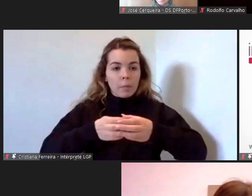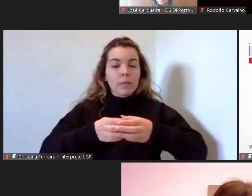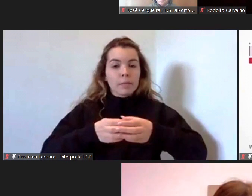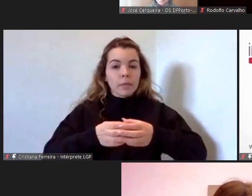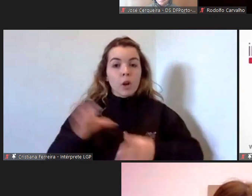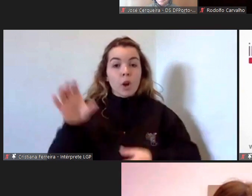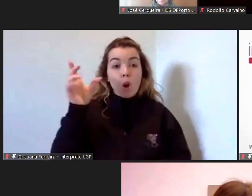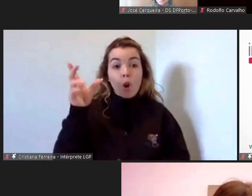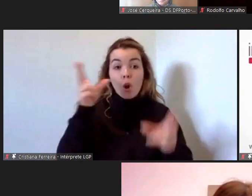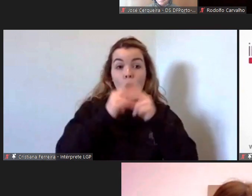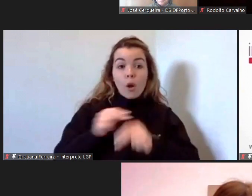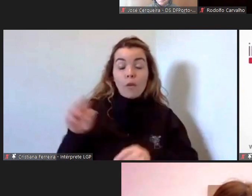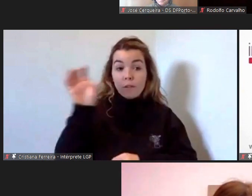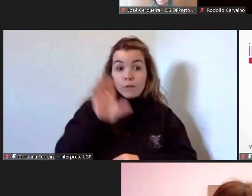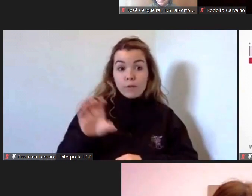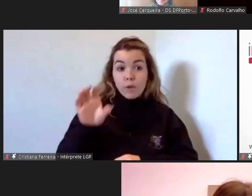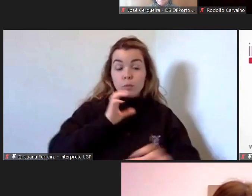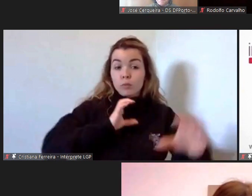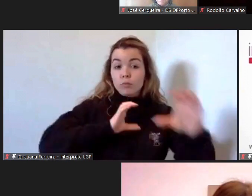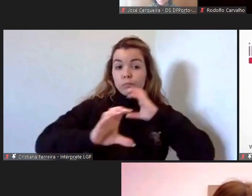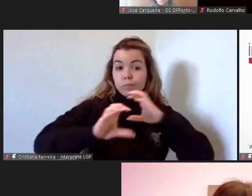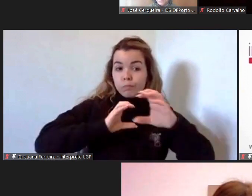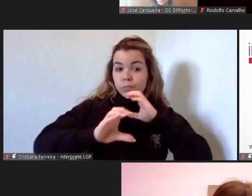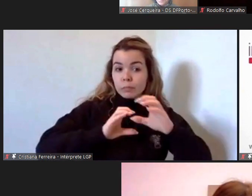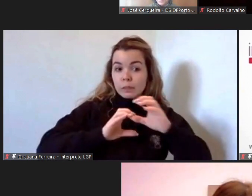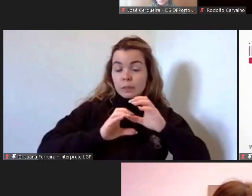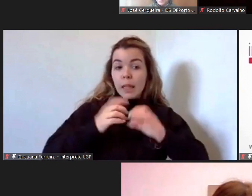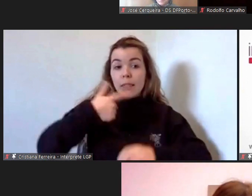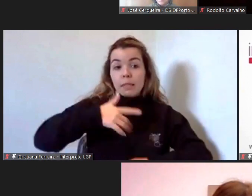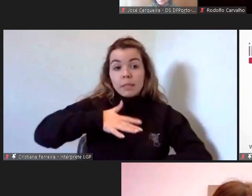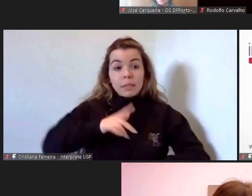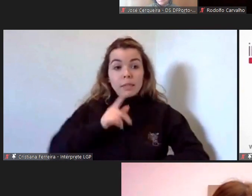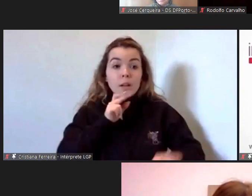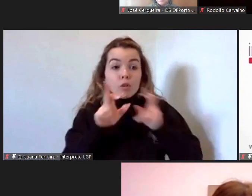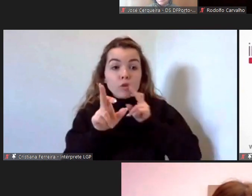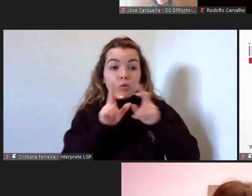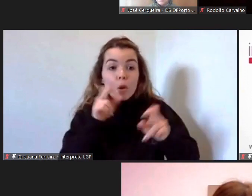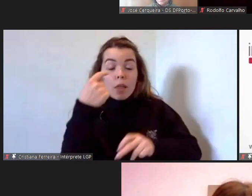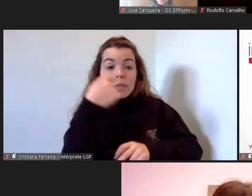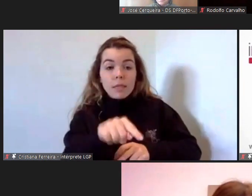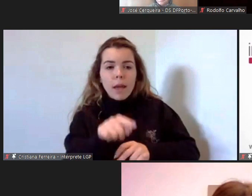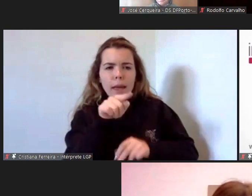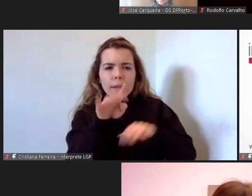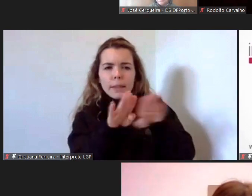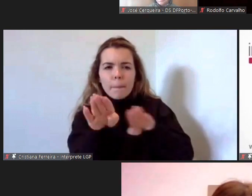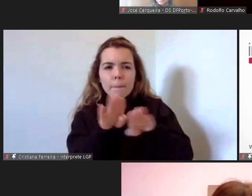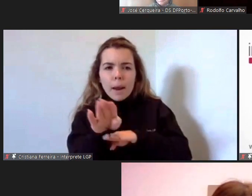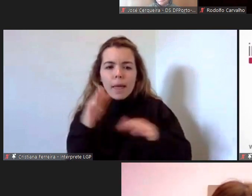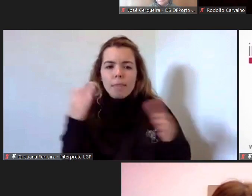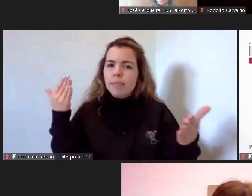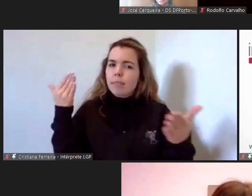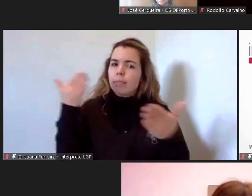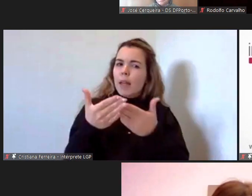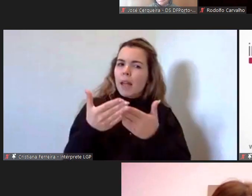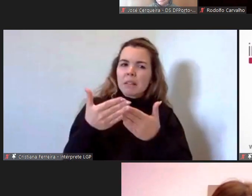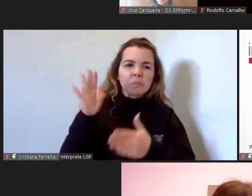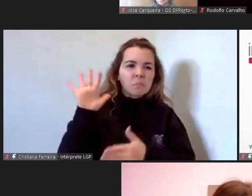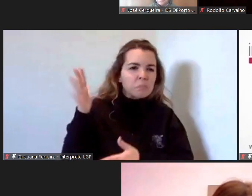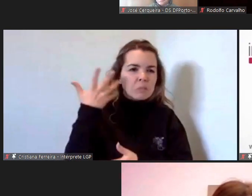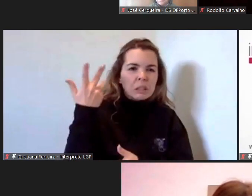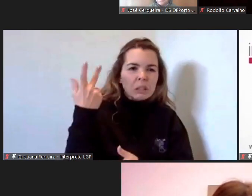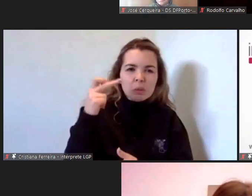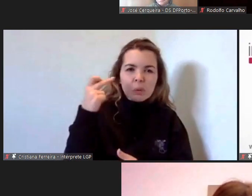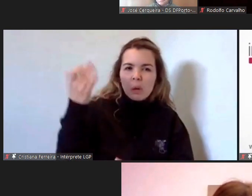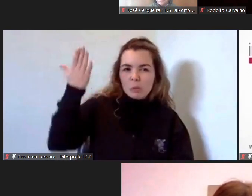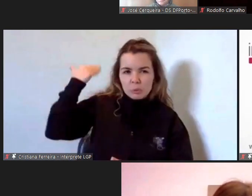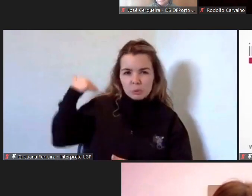nova forma de comunicar utilizando o feedback essa prática que até há cinco anos atrás era